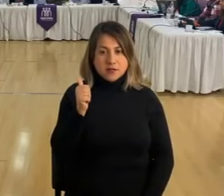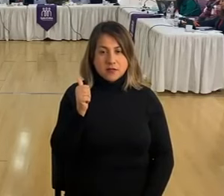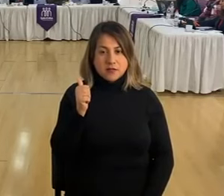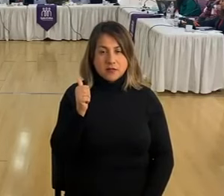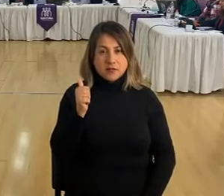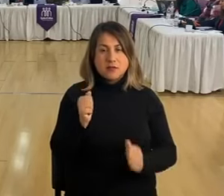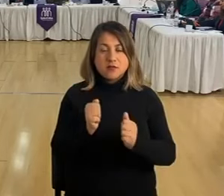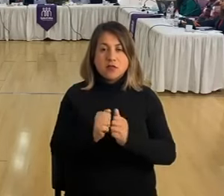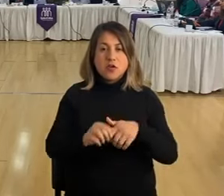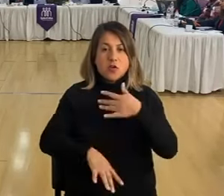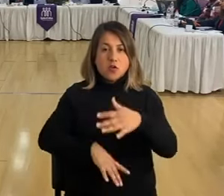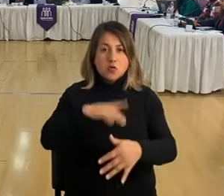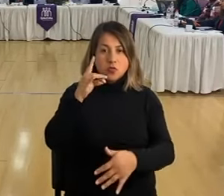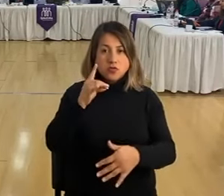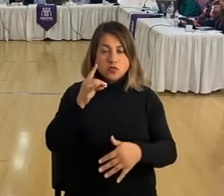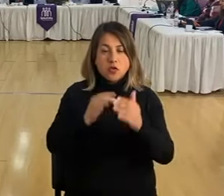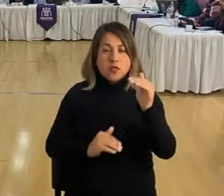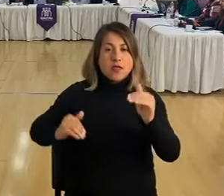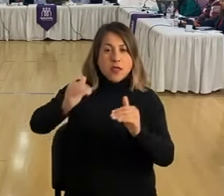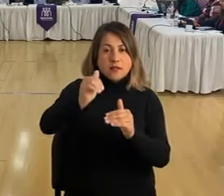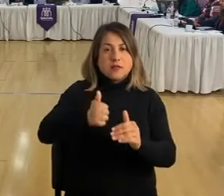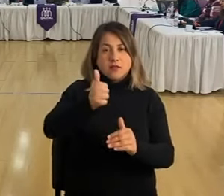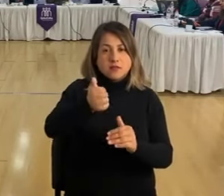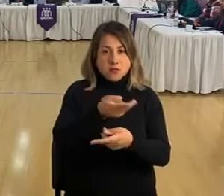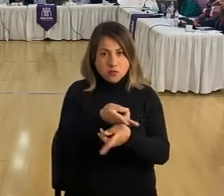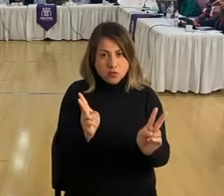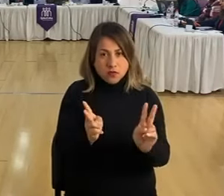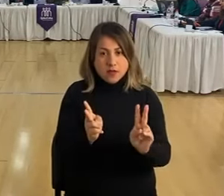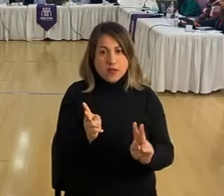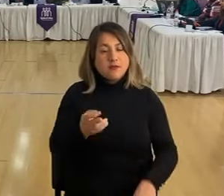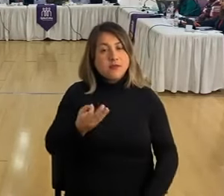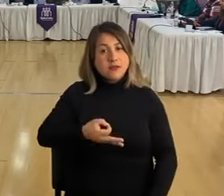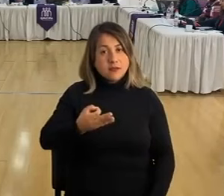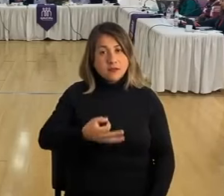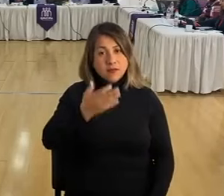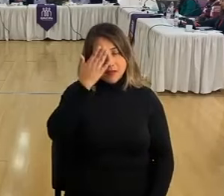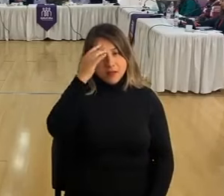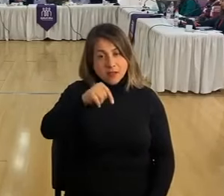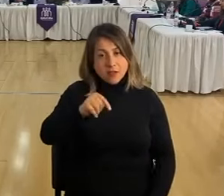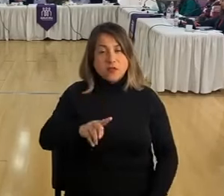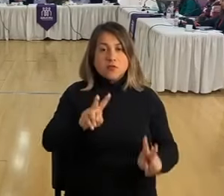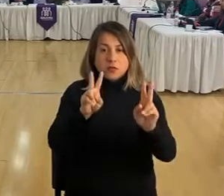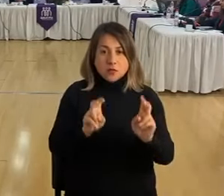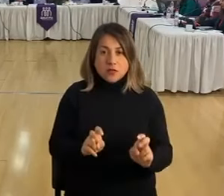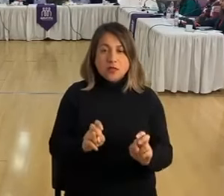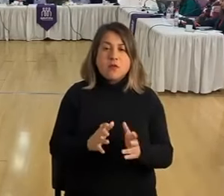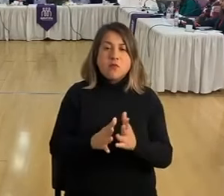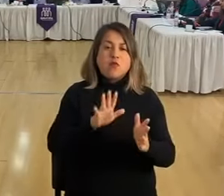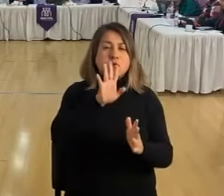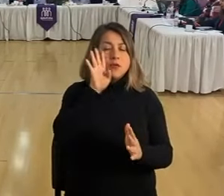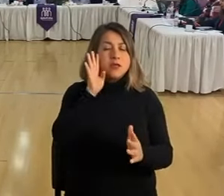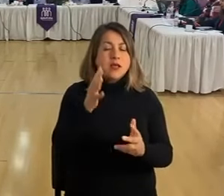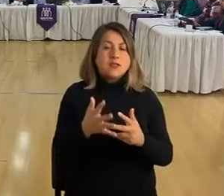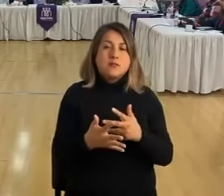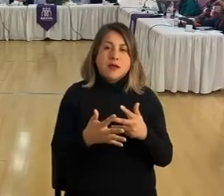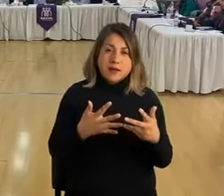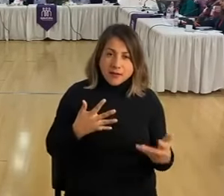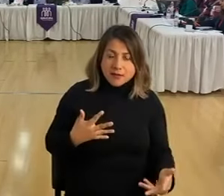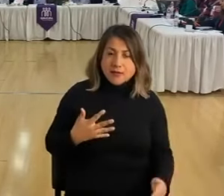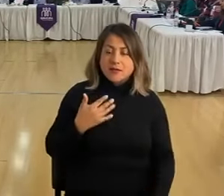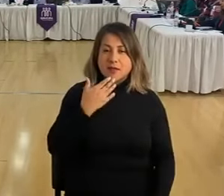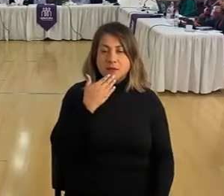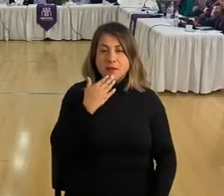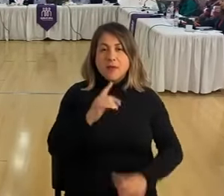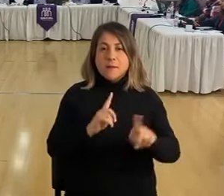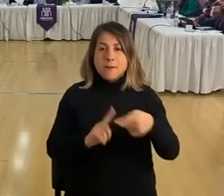los concursos de alta dirección pública y que efectivamente hoy día es un tema totalmente transparente y están